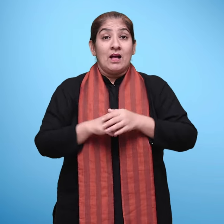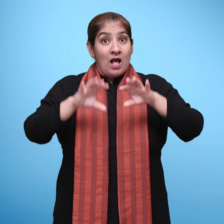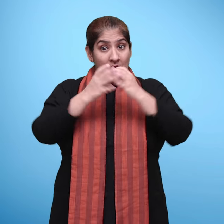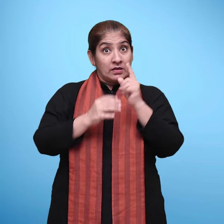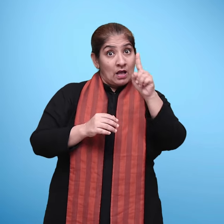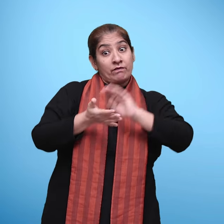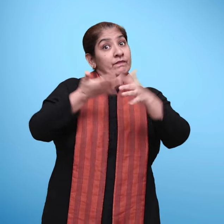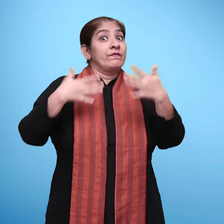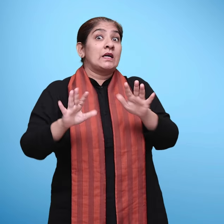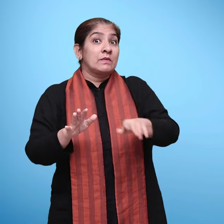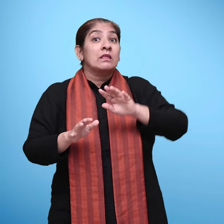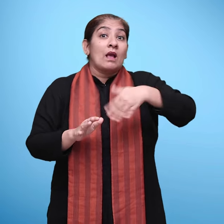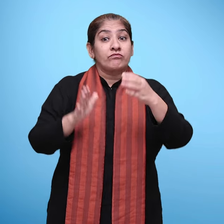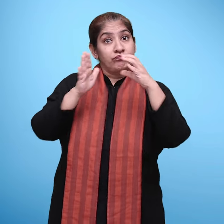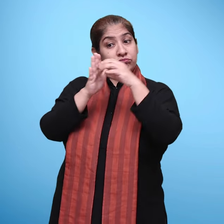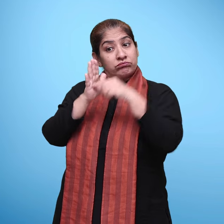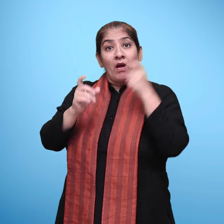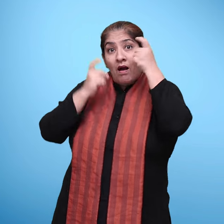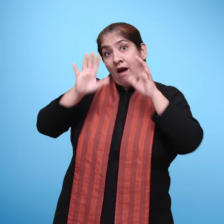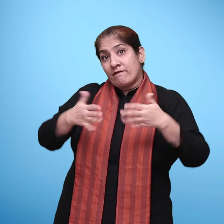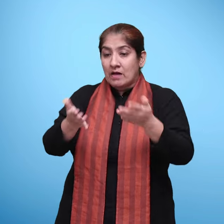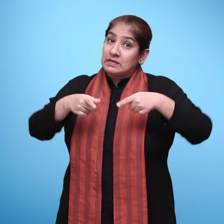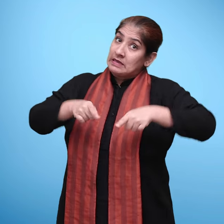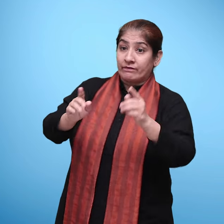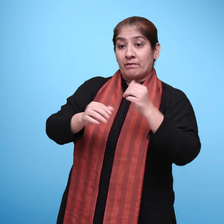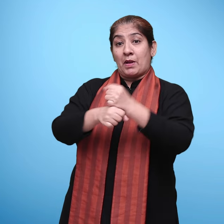बच्चे ही ऐसी पहिलियां एक दूसरे के लिए बनाना सीख जाए